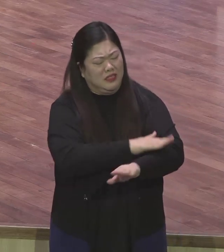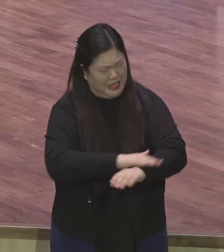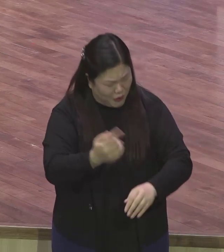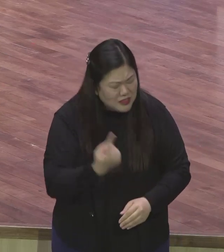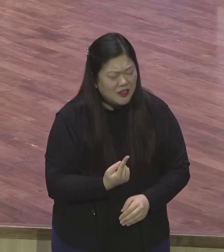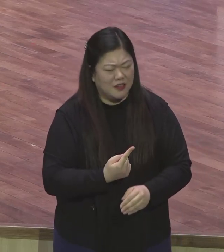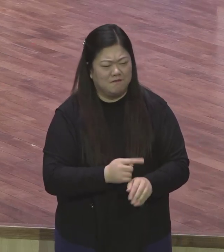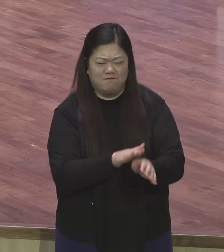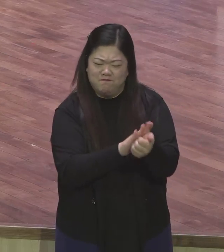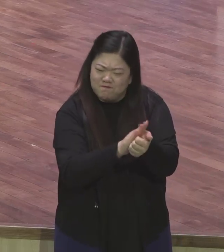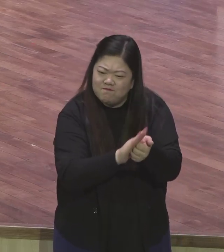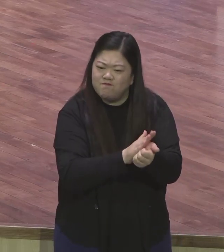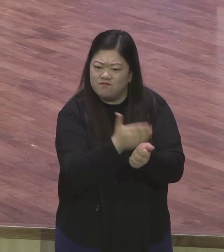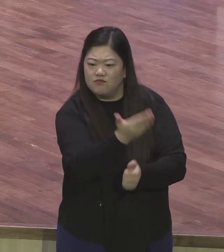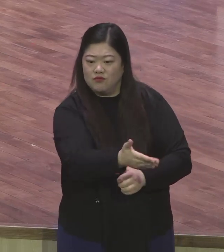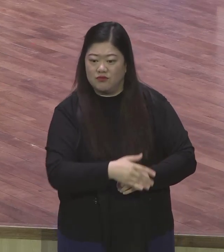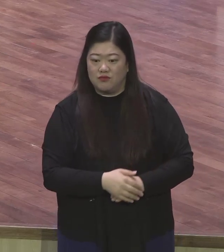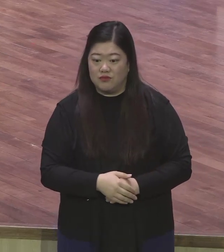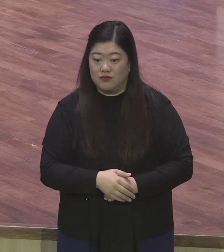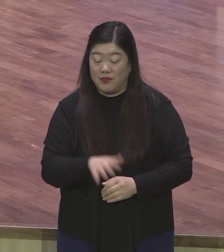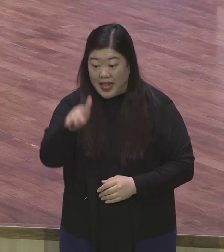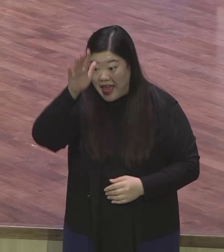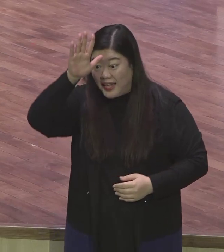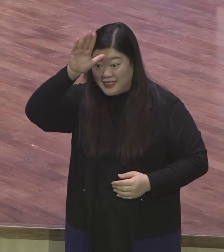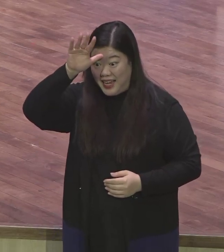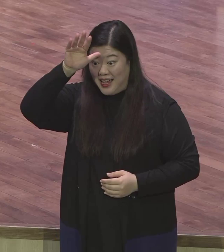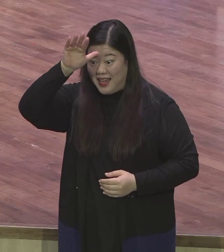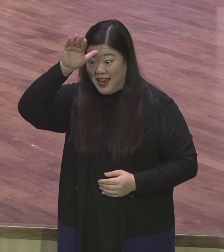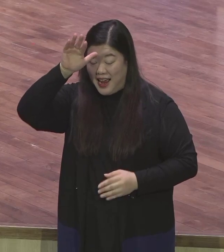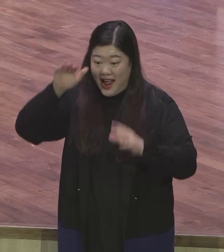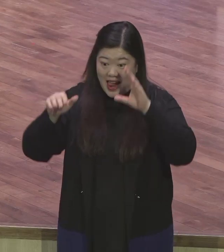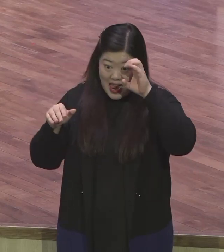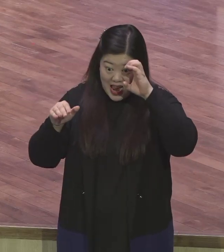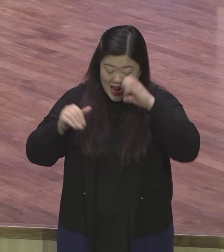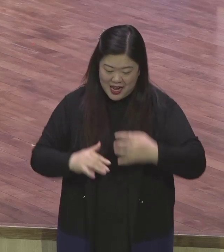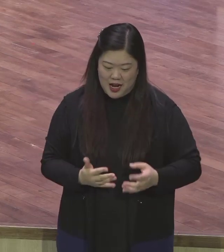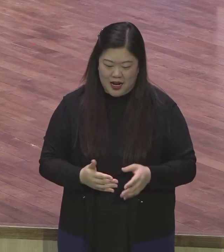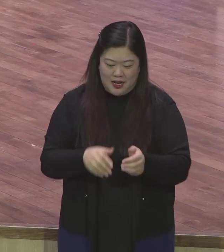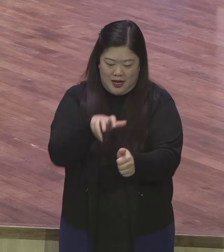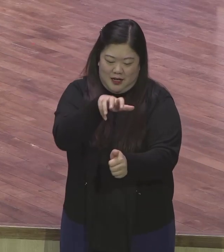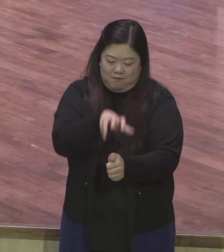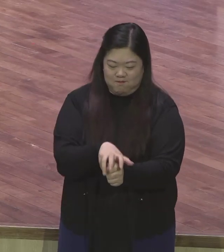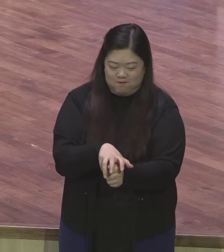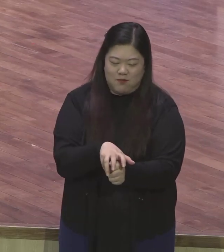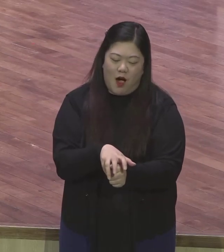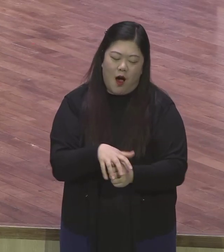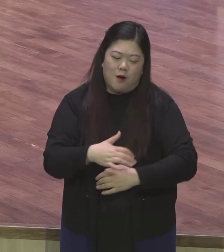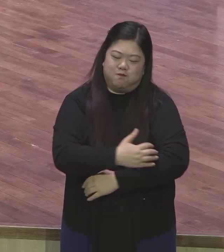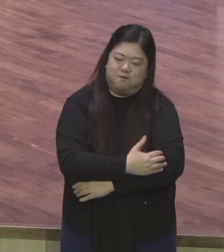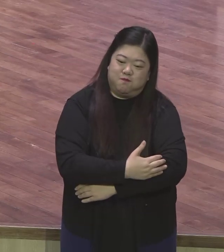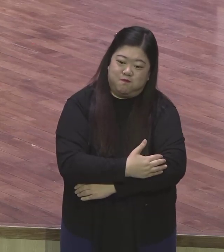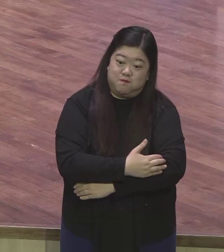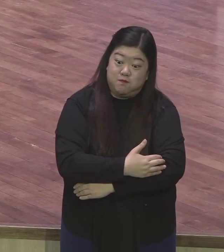암탈이 날개 아래에 품는 거 있죠 새끼들 품잖아요 제가 전도를 한다고 고생했는데 수고하셨는데